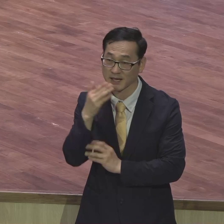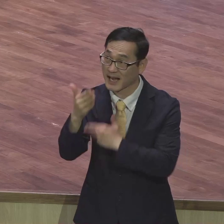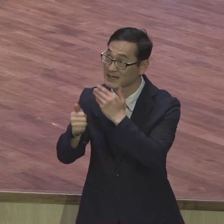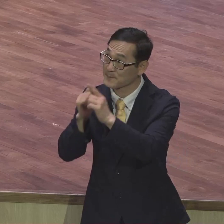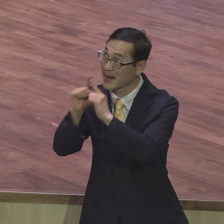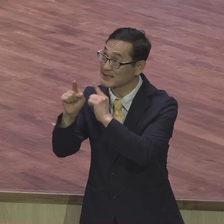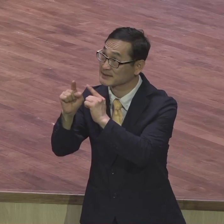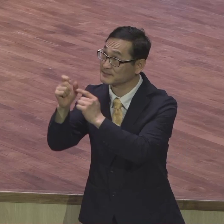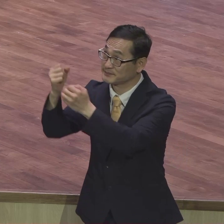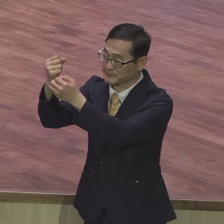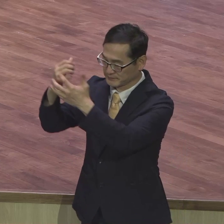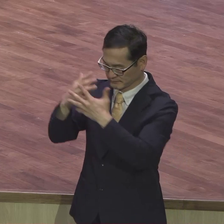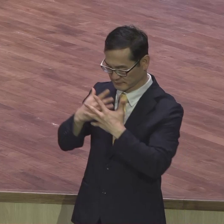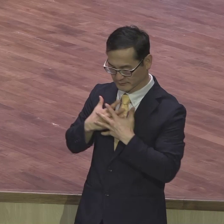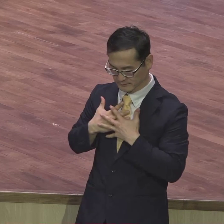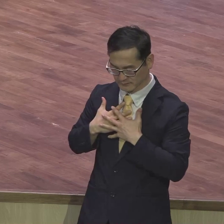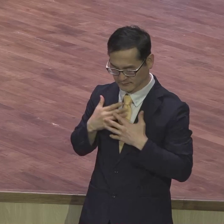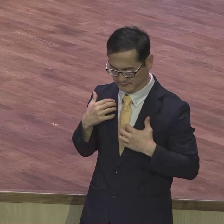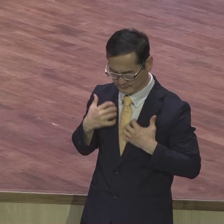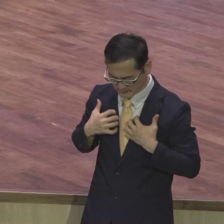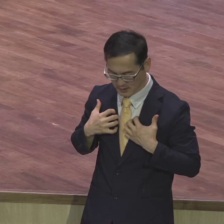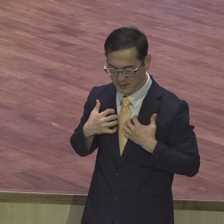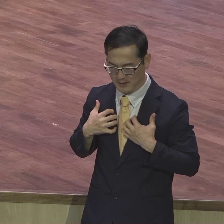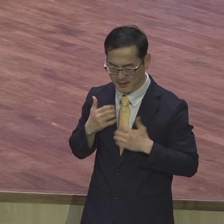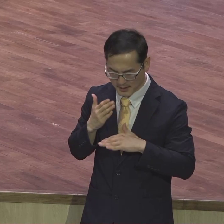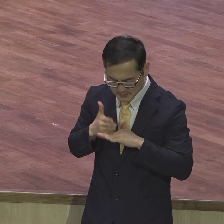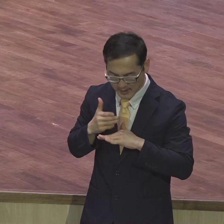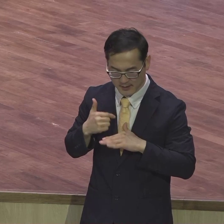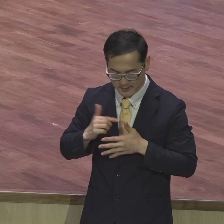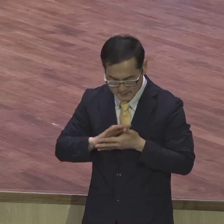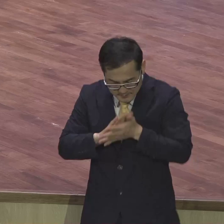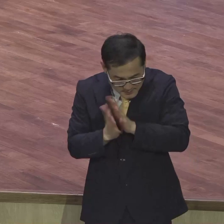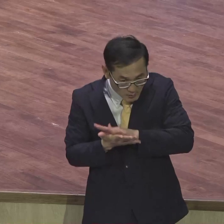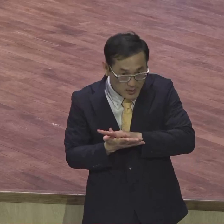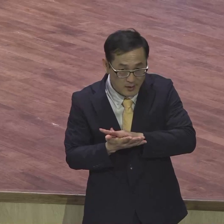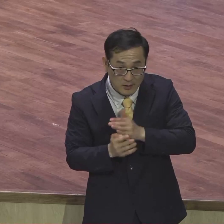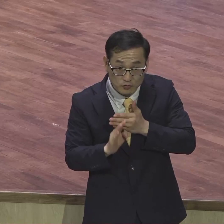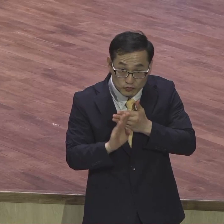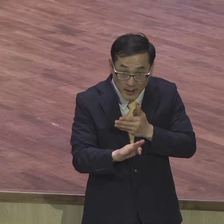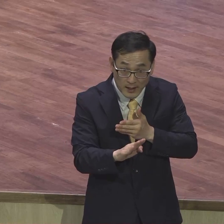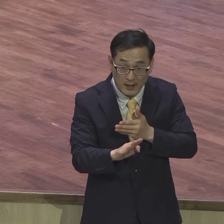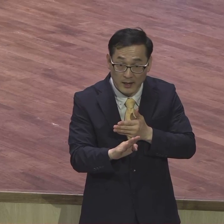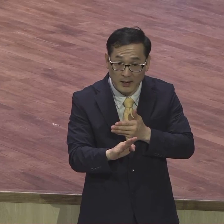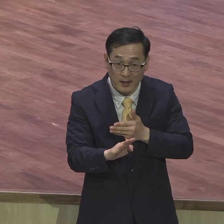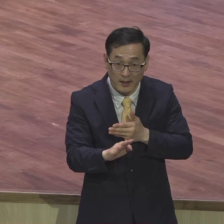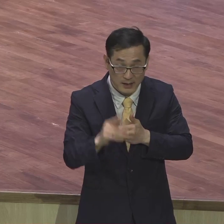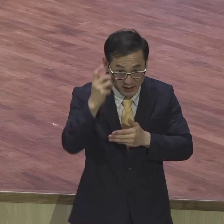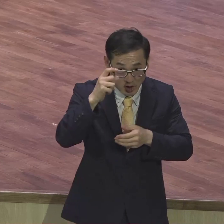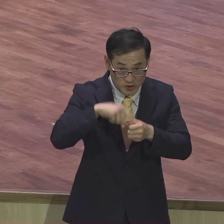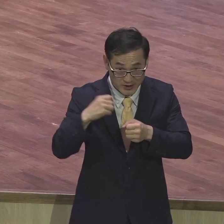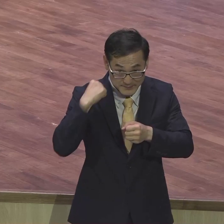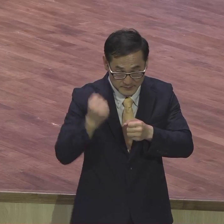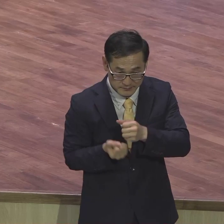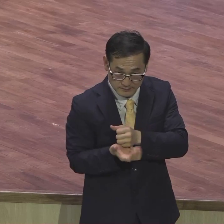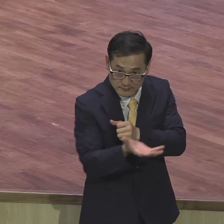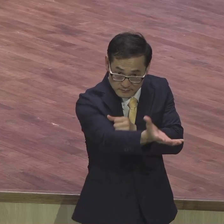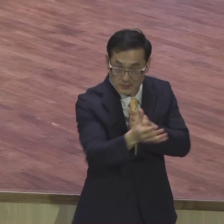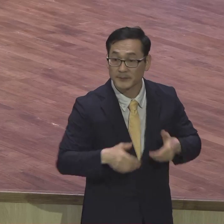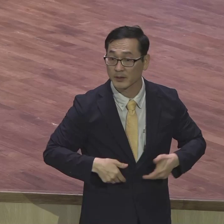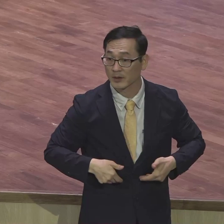삶 속에 사실적으로 적용되어지고 변화가 일어나면 뭐요? 영적 영향력을 입히는 단계로 나가야 돼요 내가 변화가